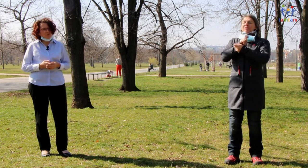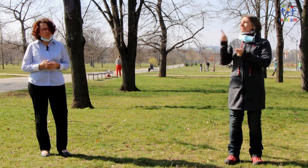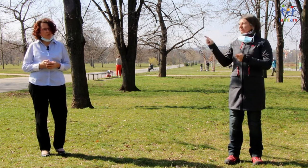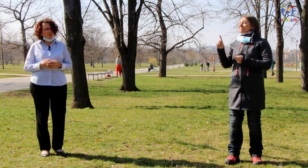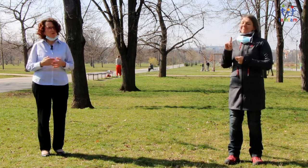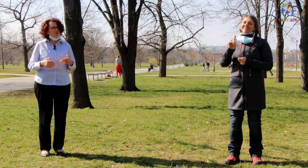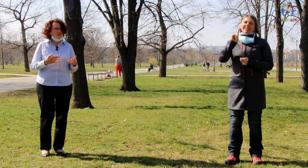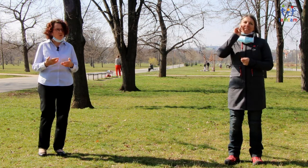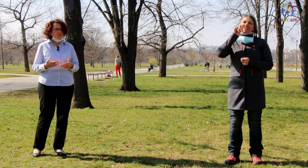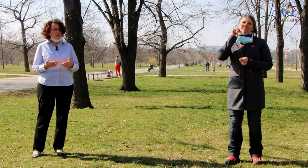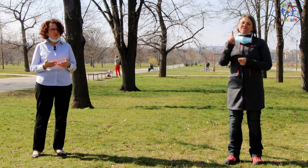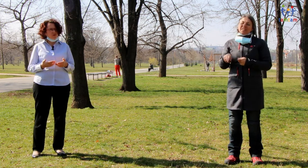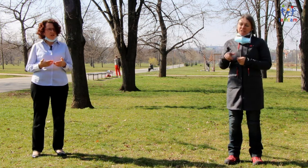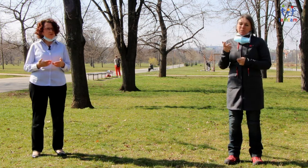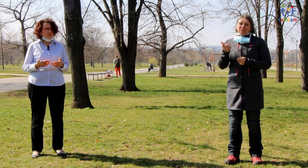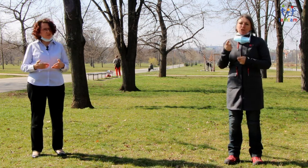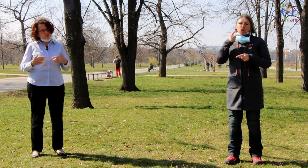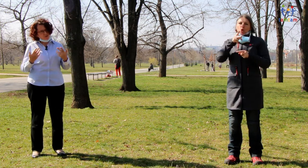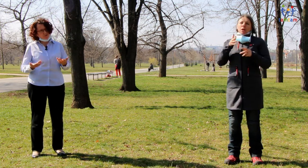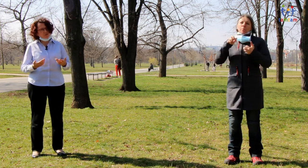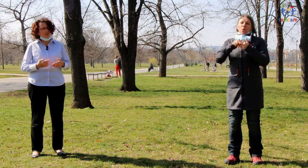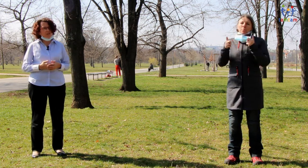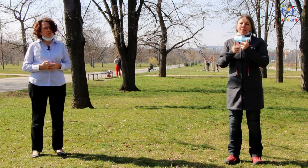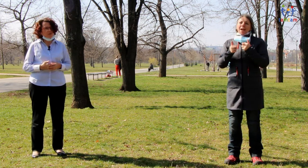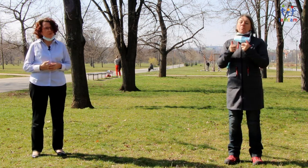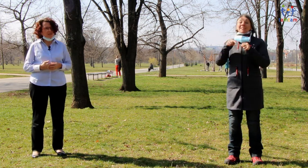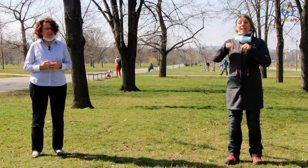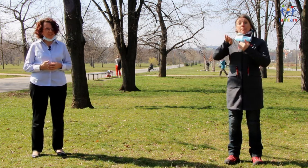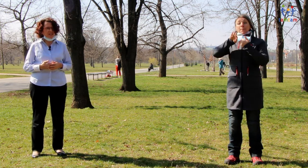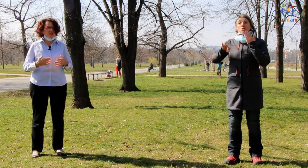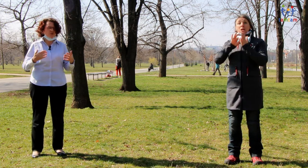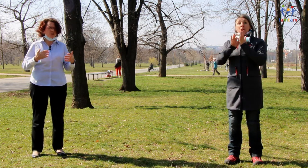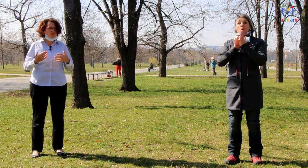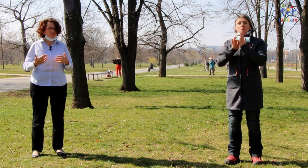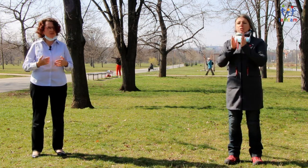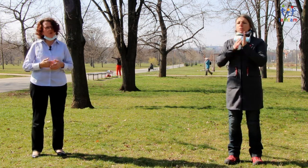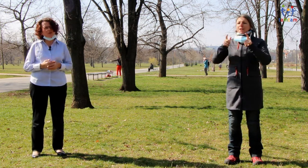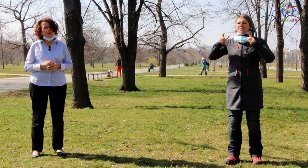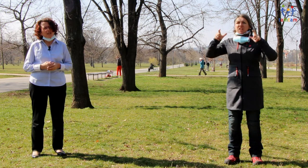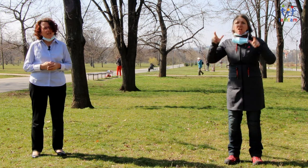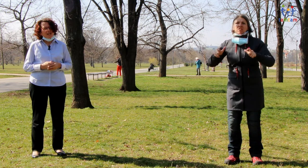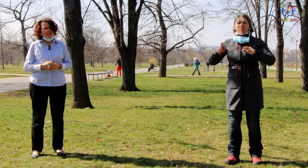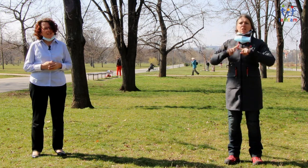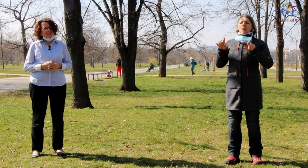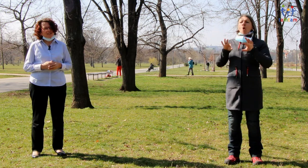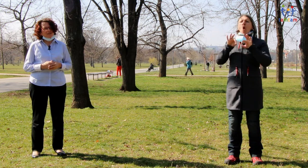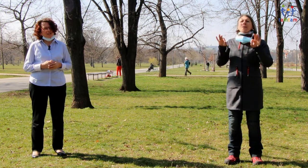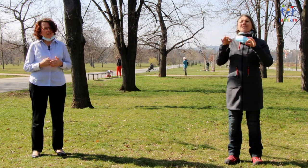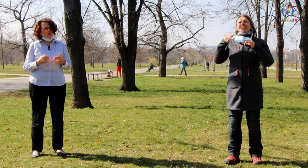způsobem jako před tou mimořádnou událostí, což třeba v současné době může být karanténa nebo ten omezený pohyb. Tak to